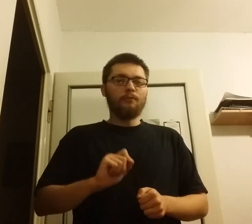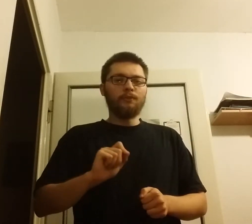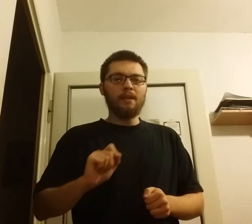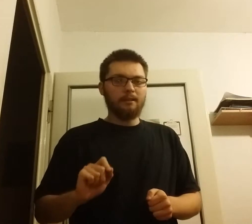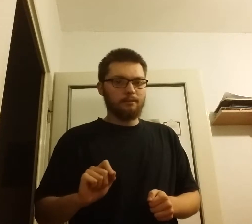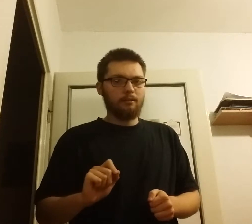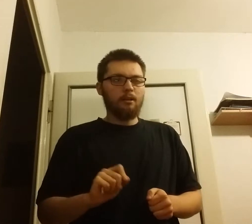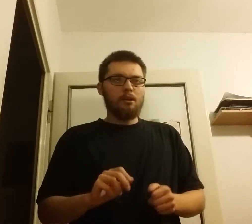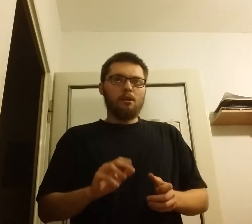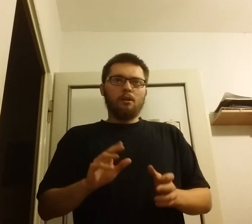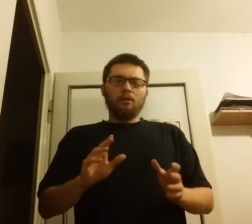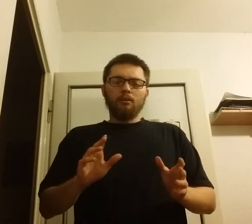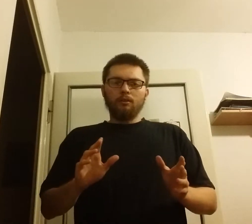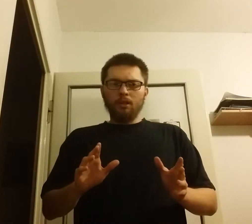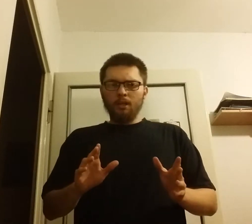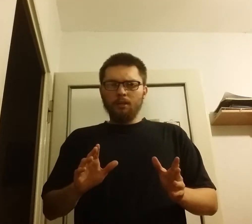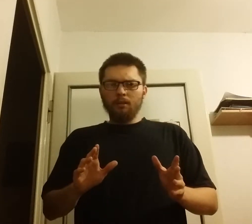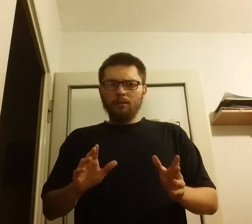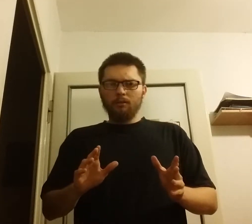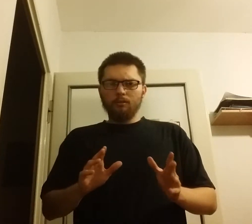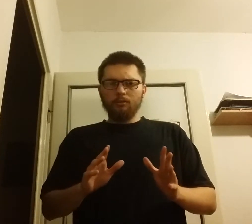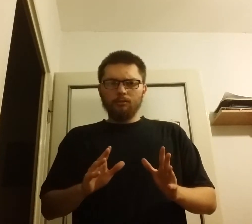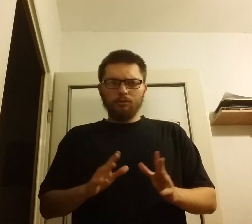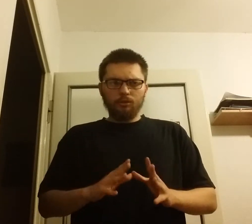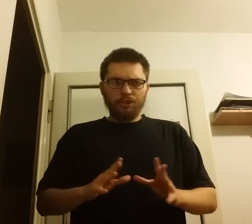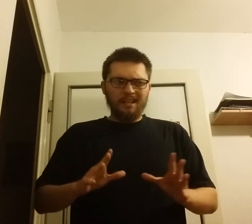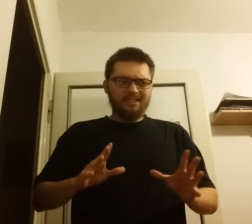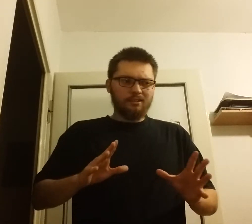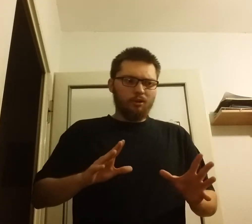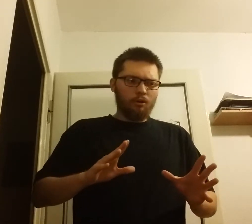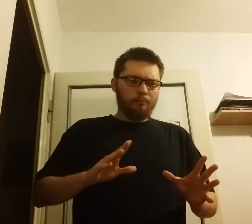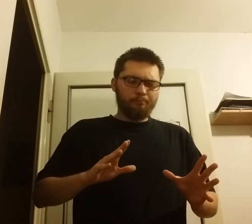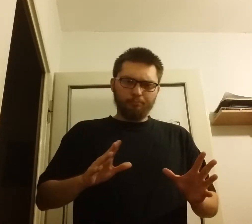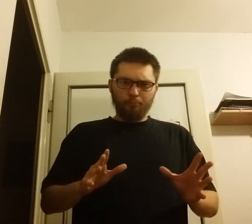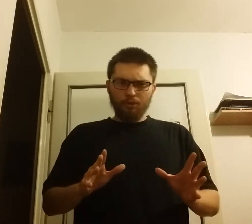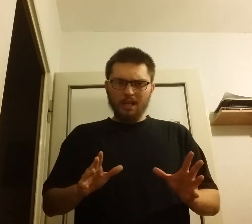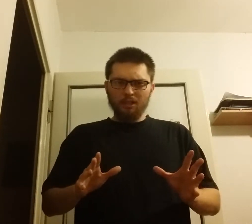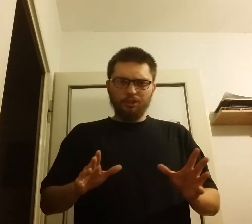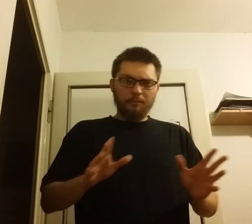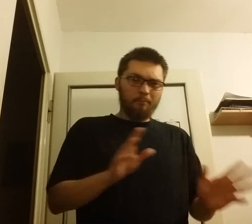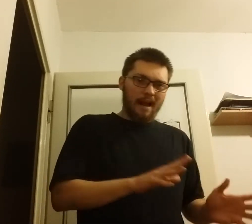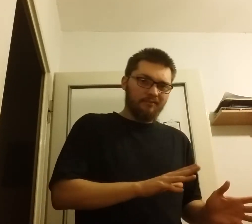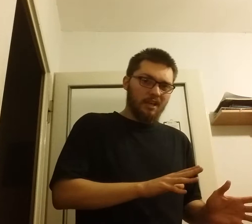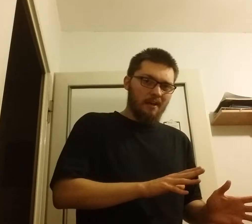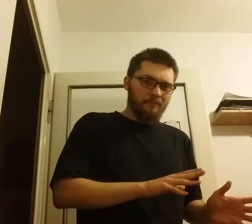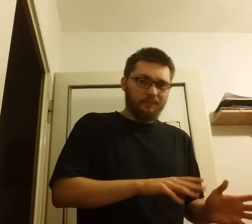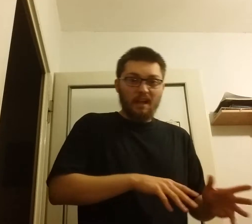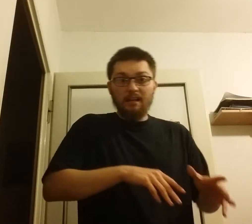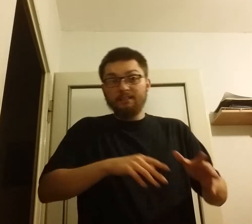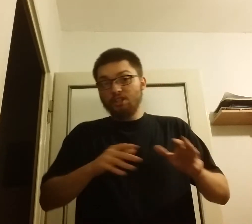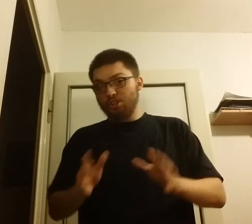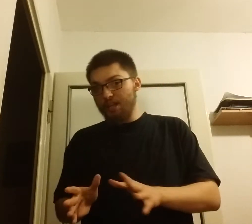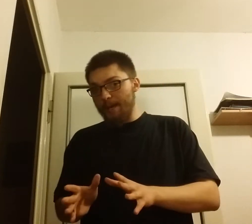nad. I jest to po części prawda, ale też nie.